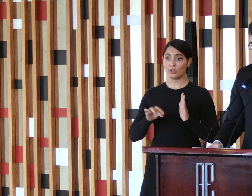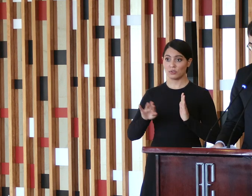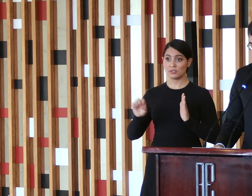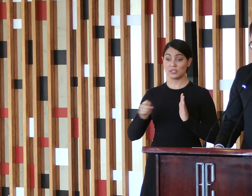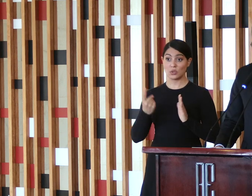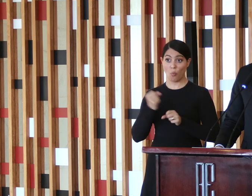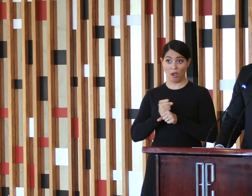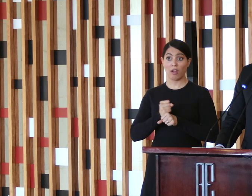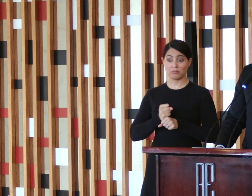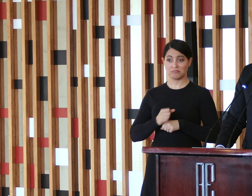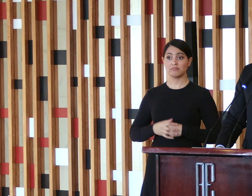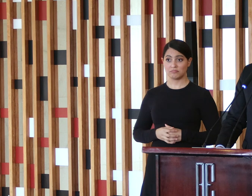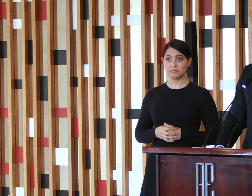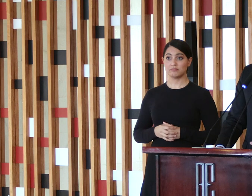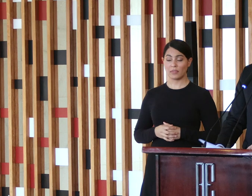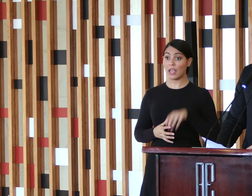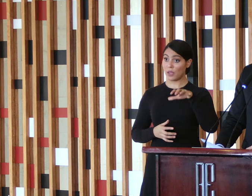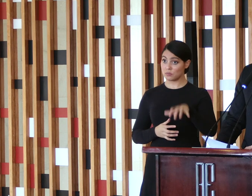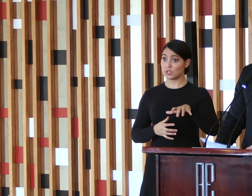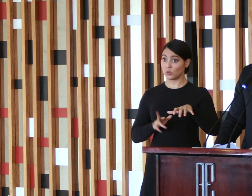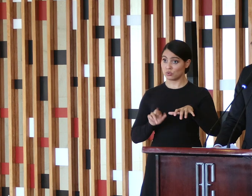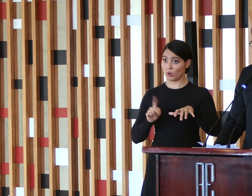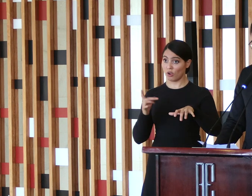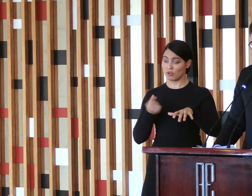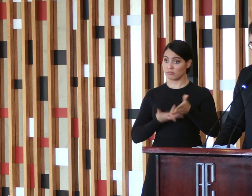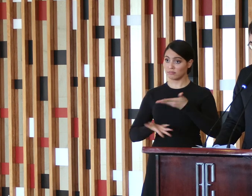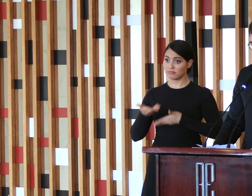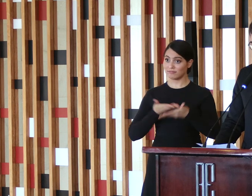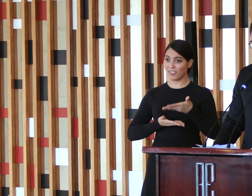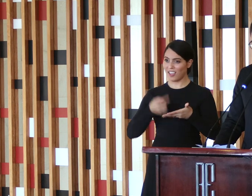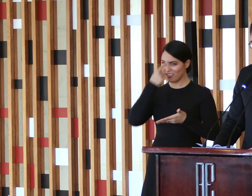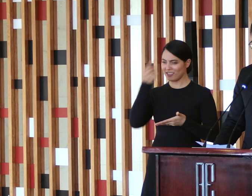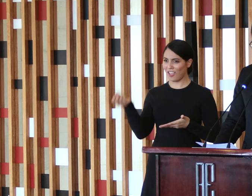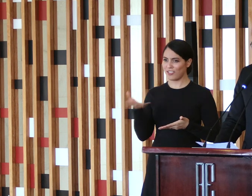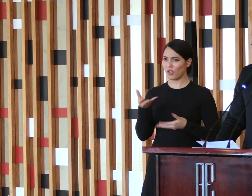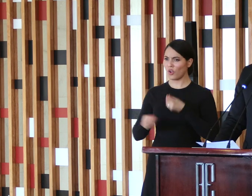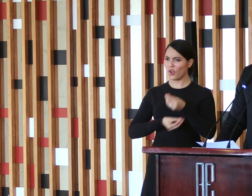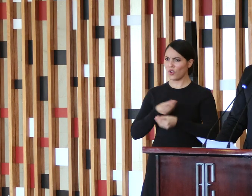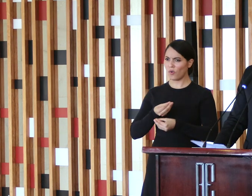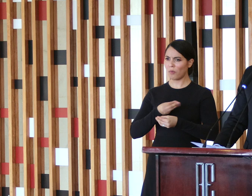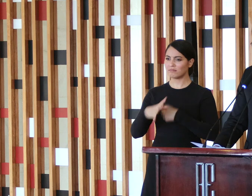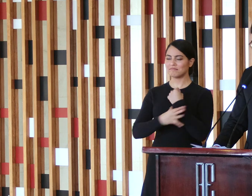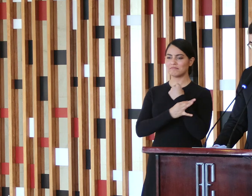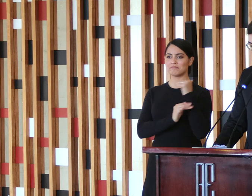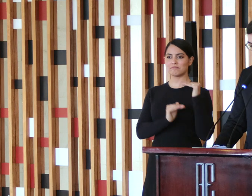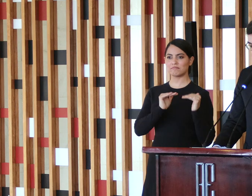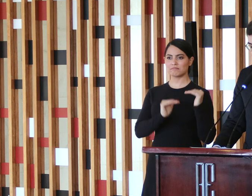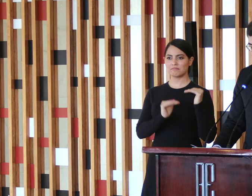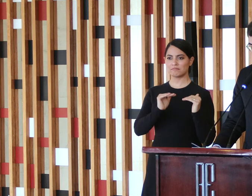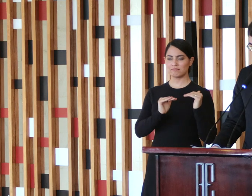ano. Trata-se de um setor dinâmico e inovador que se desenvolve de forma sustentável a partir de um quadro